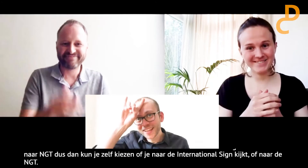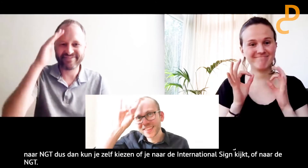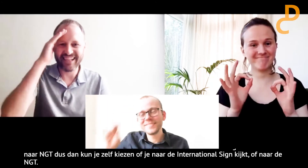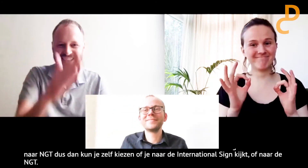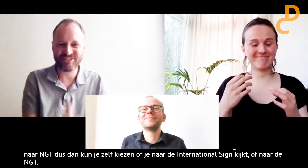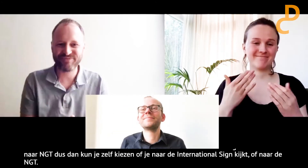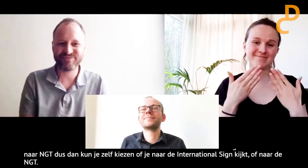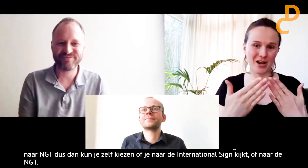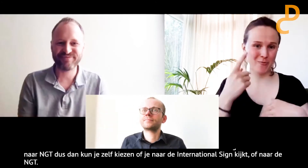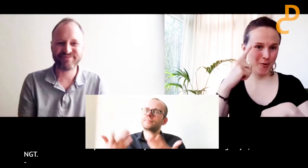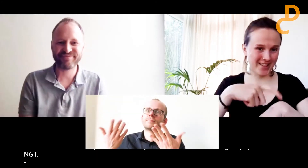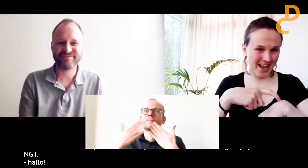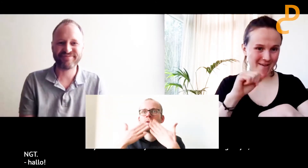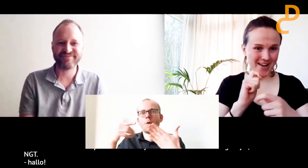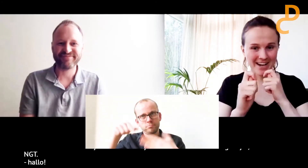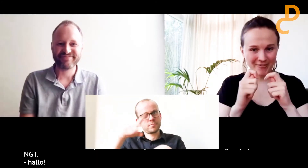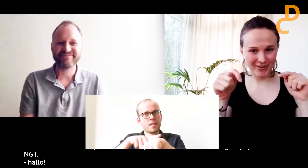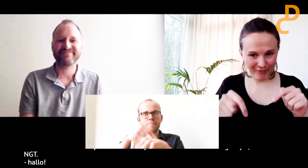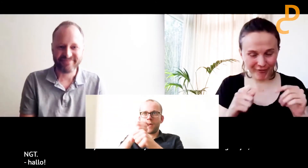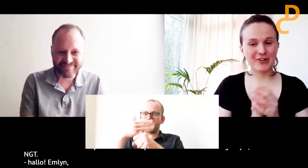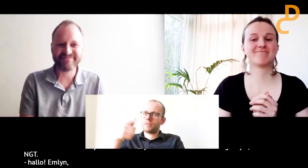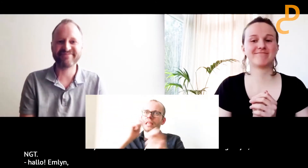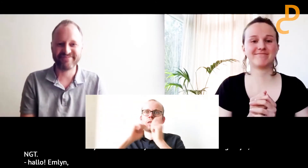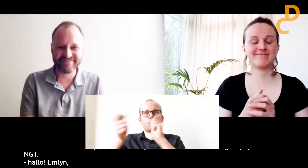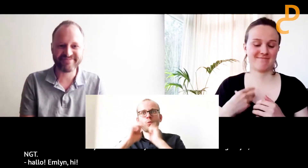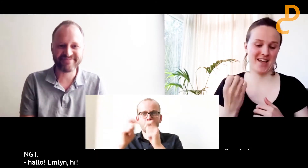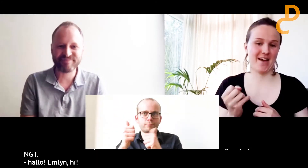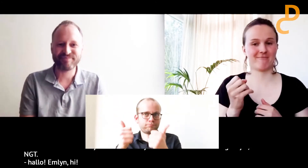Hallo Emlyn. Hi. Dank je even voor je tijd en voor dit interview.